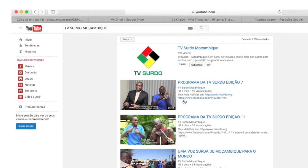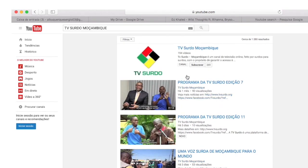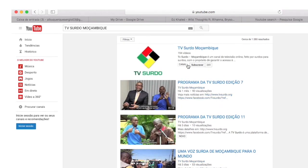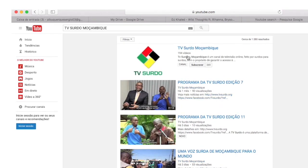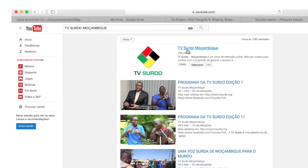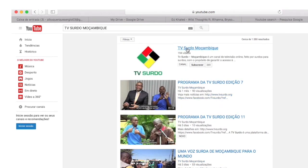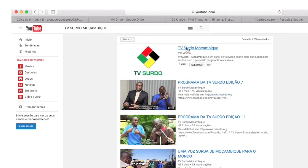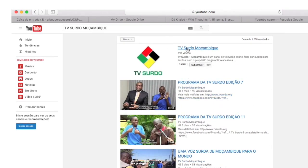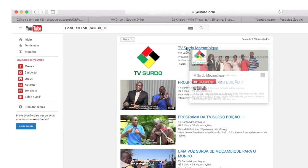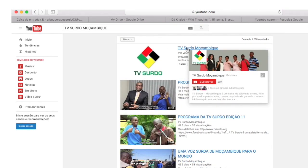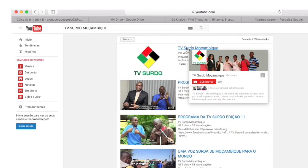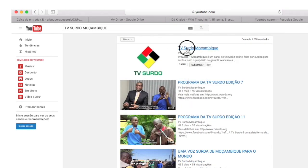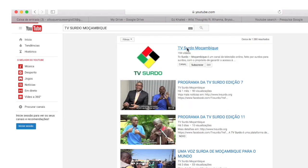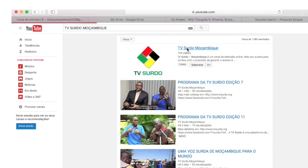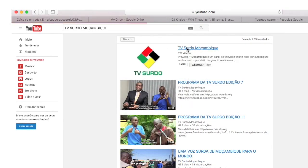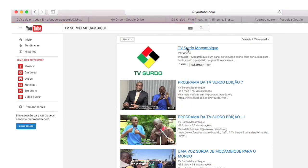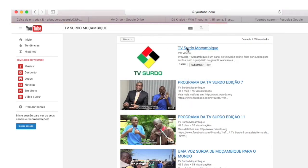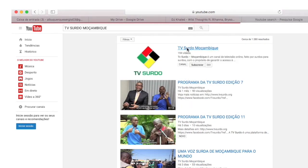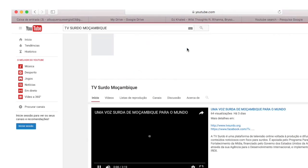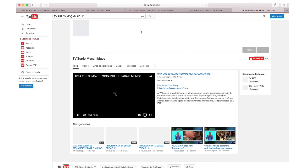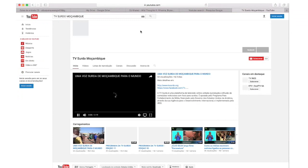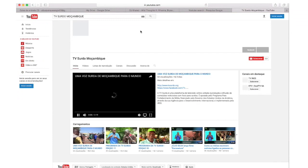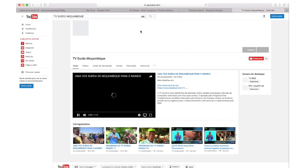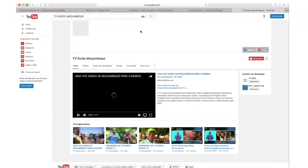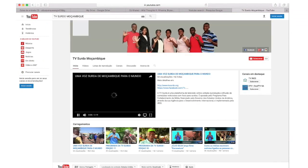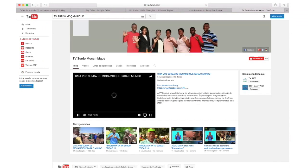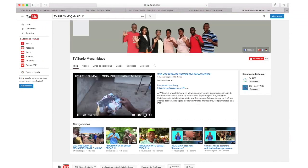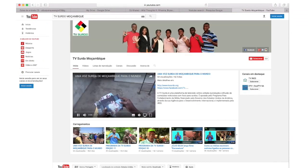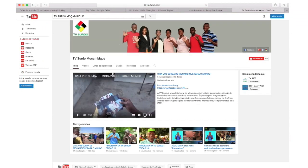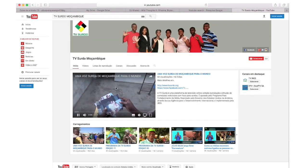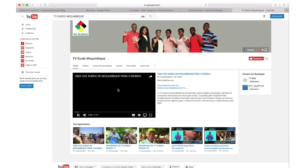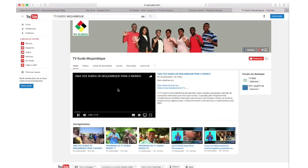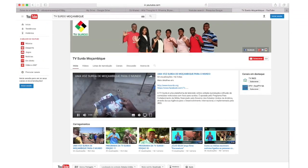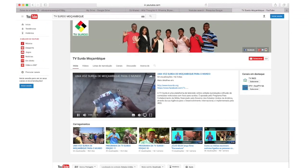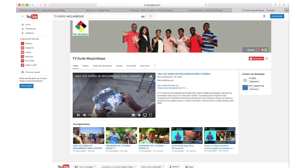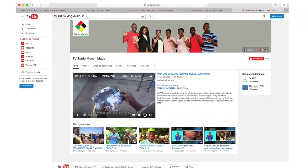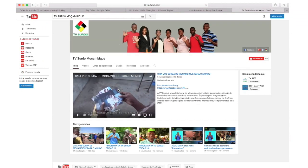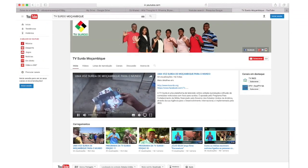Podendo assistir também aos programas da TV surdo que são exibidos pela STV.